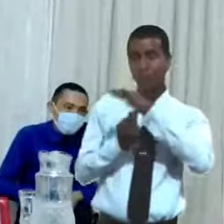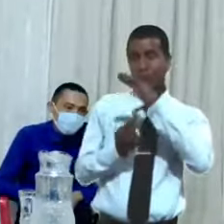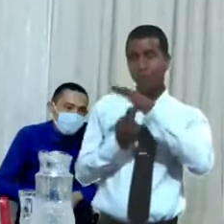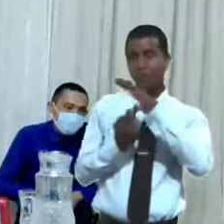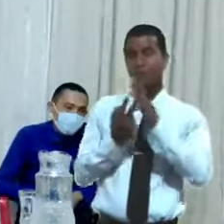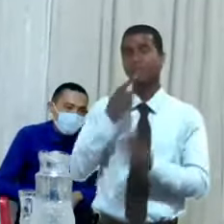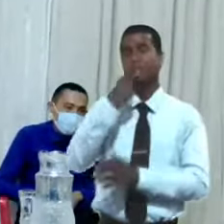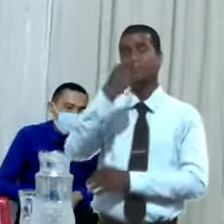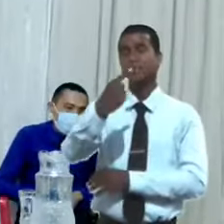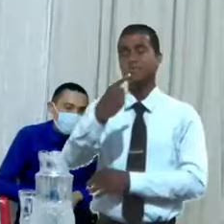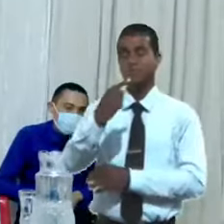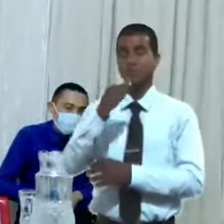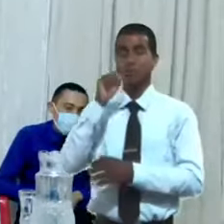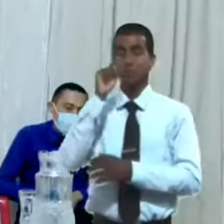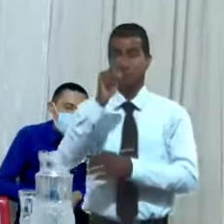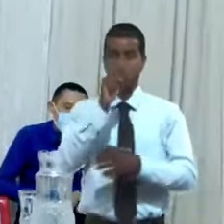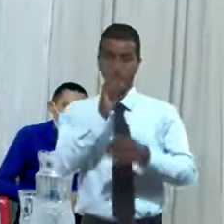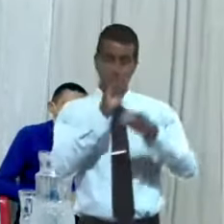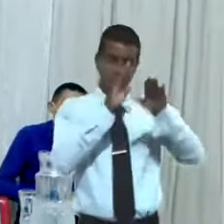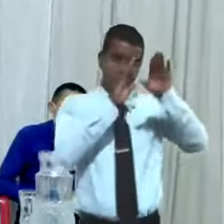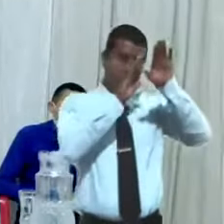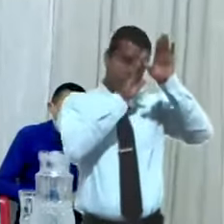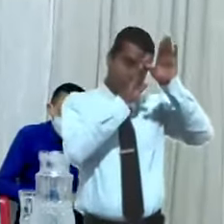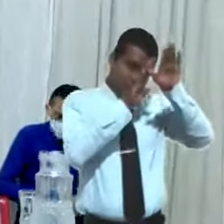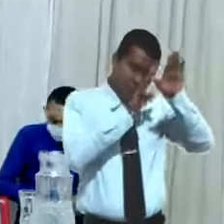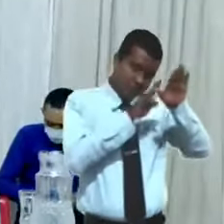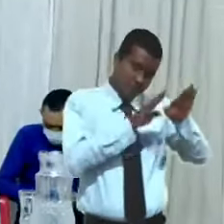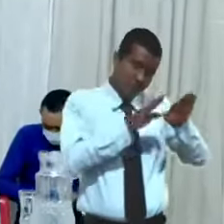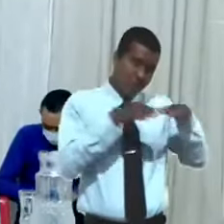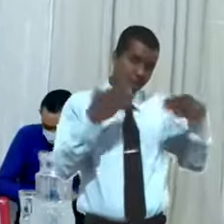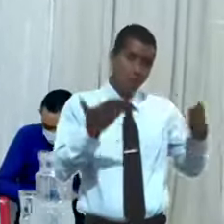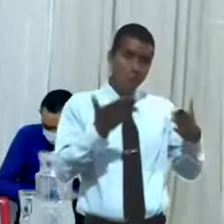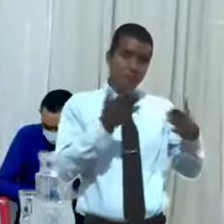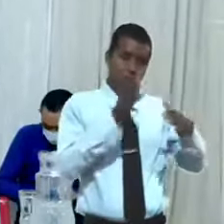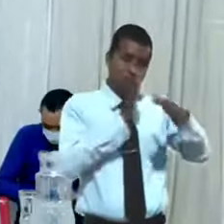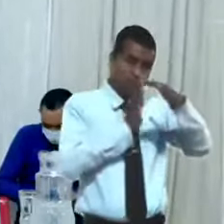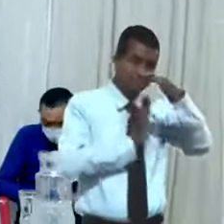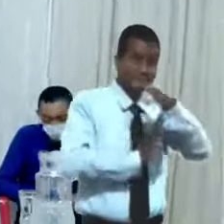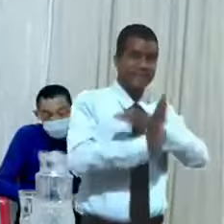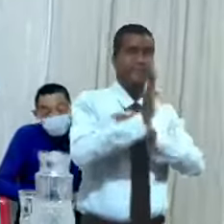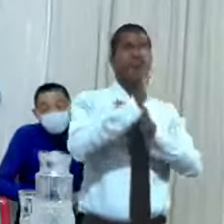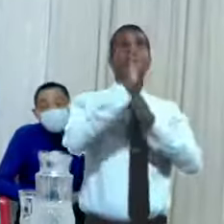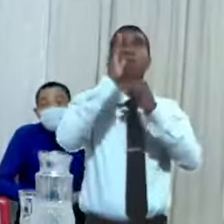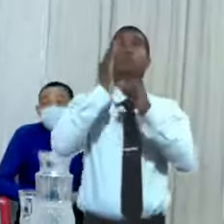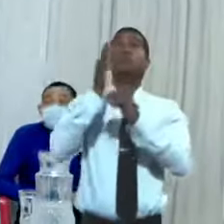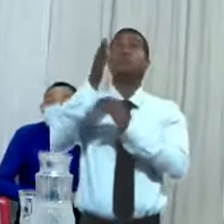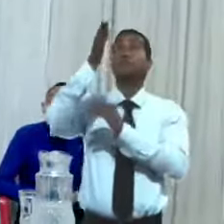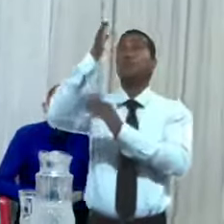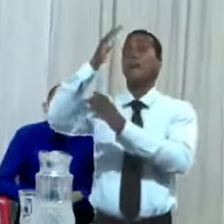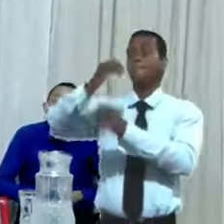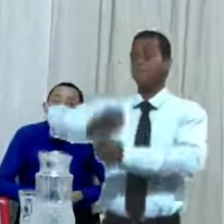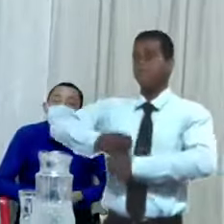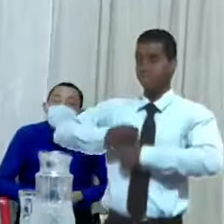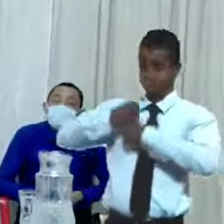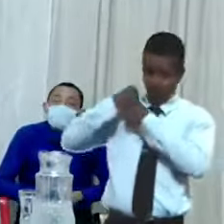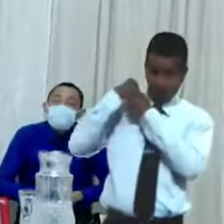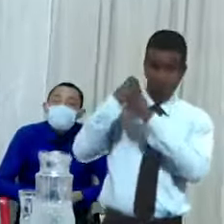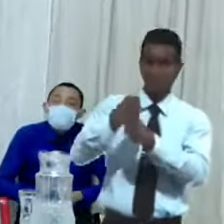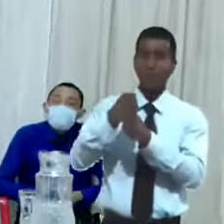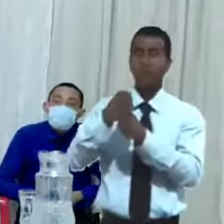bajo la poderosa mano de Dios para que para que él los